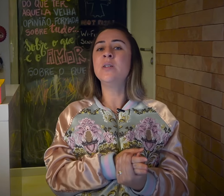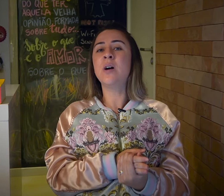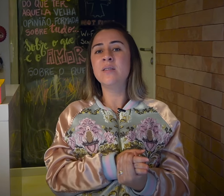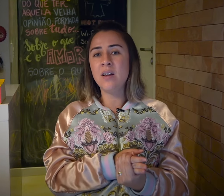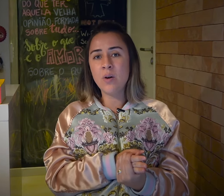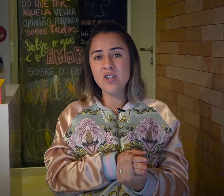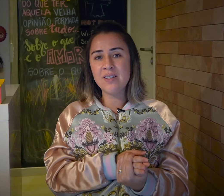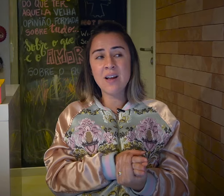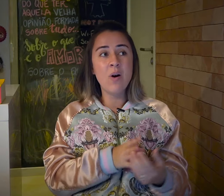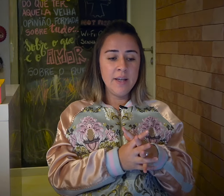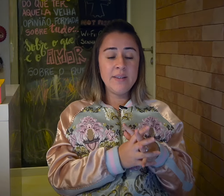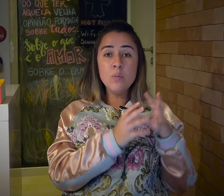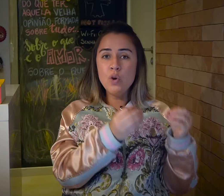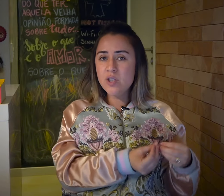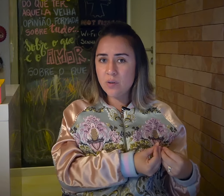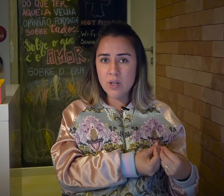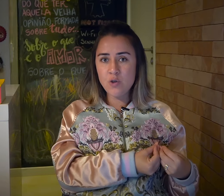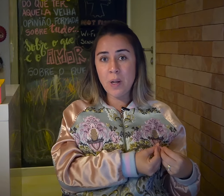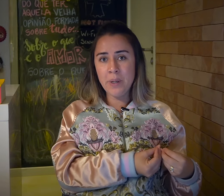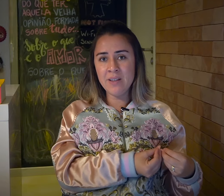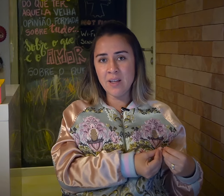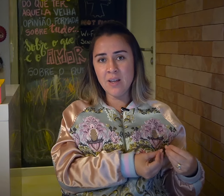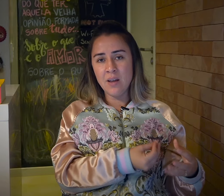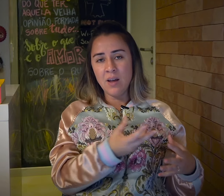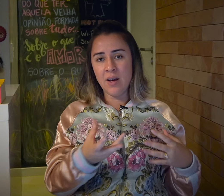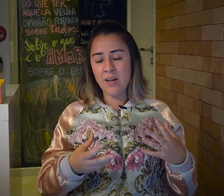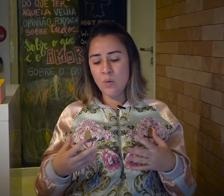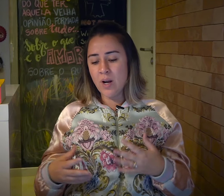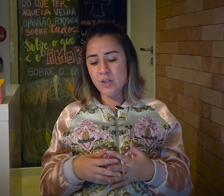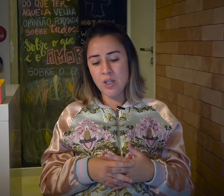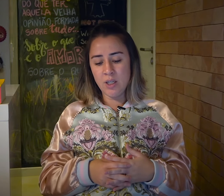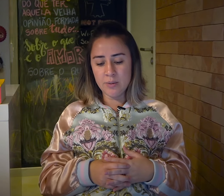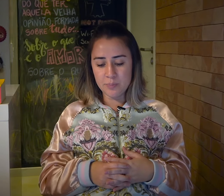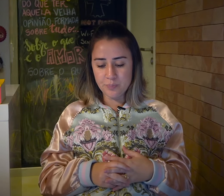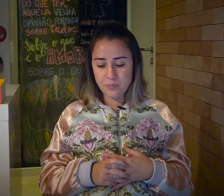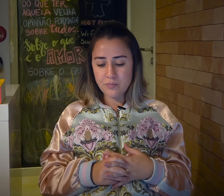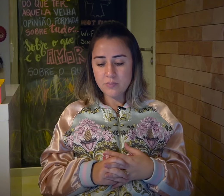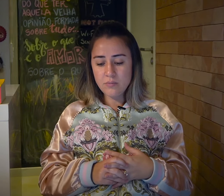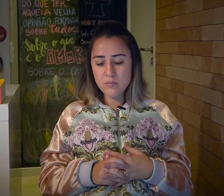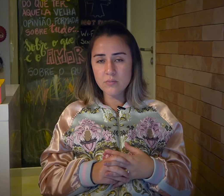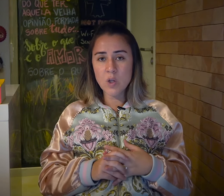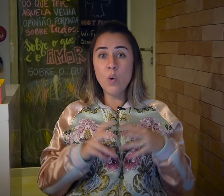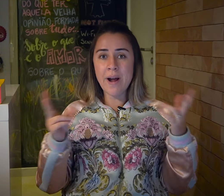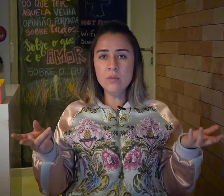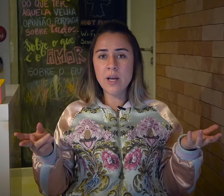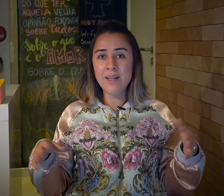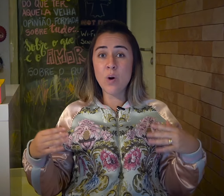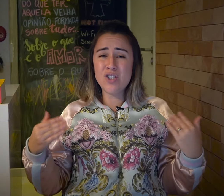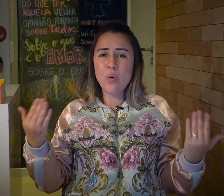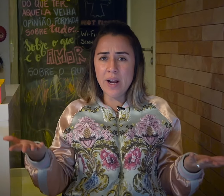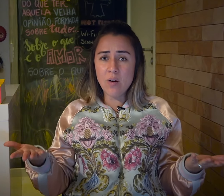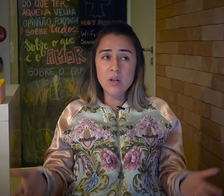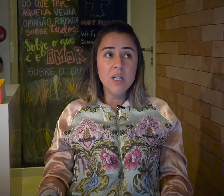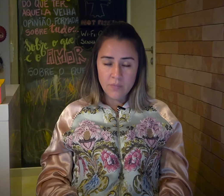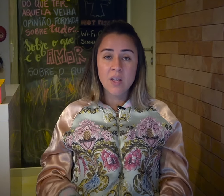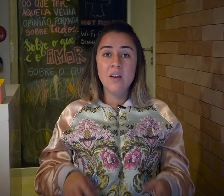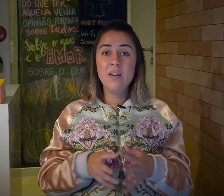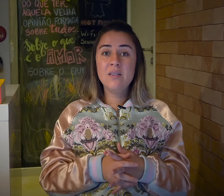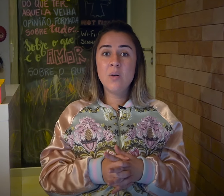educadas na linguagem de sinal. Tem muita dificuldade para aprender a linguagem oral, né? A linguagem oral. Então,